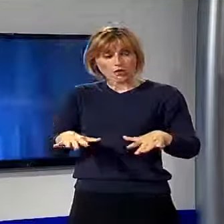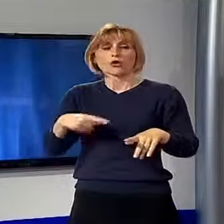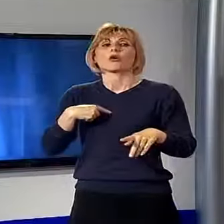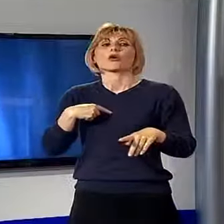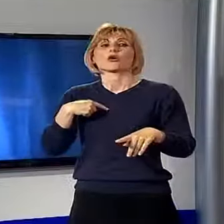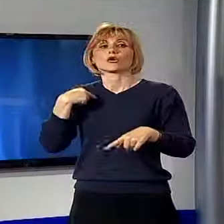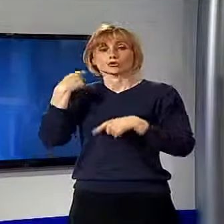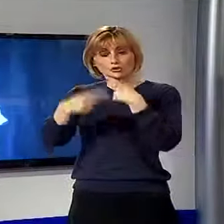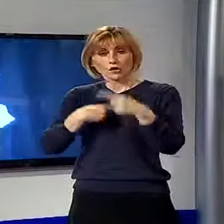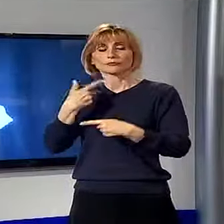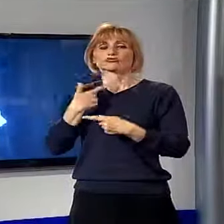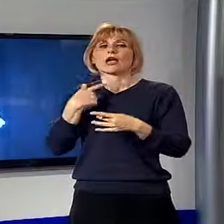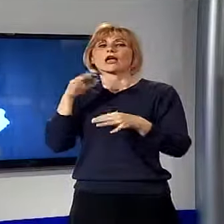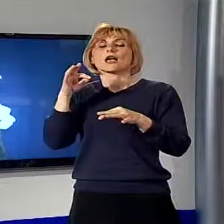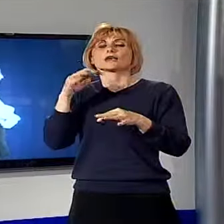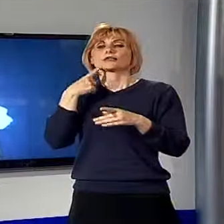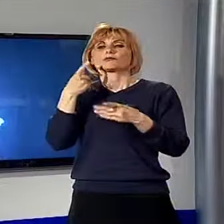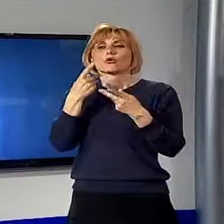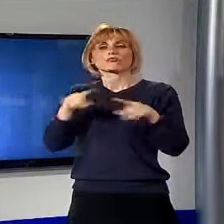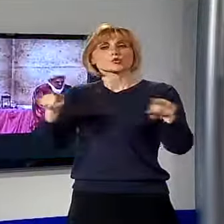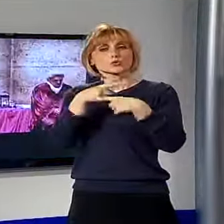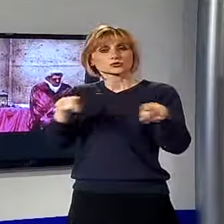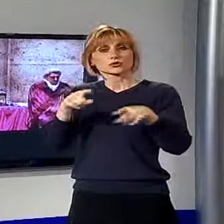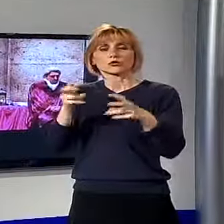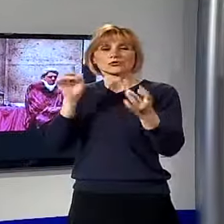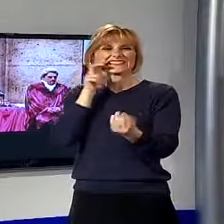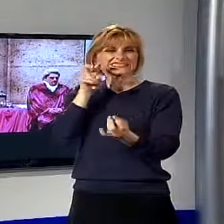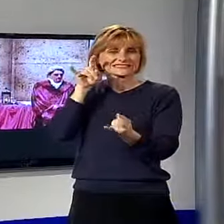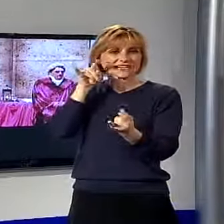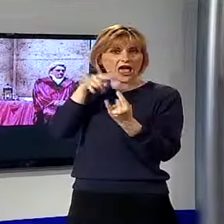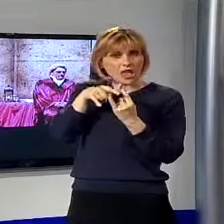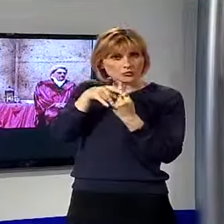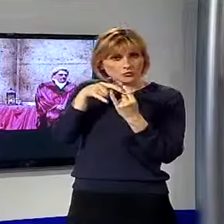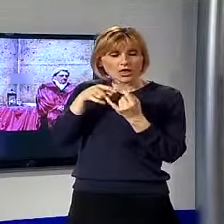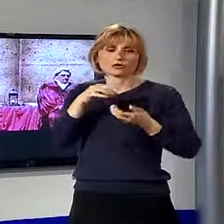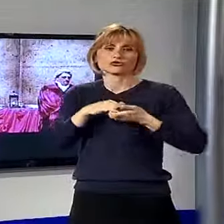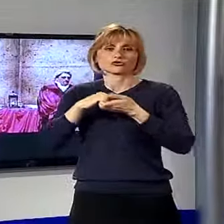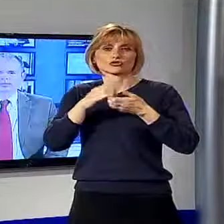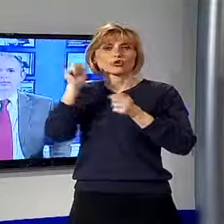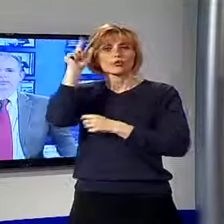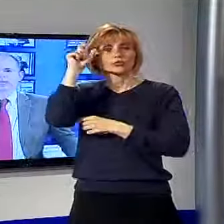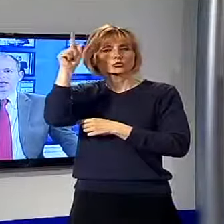proseguita con il musical Dracula portato in scena dall'associazione culturale Smascherando.